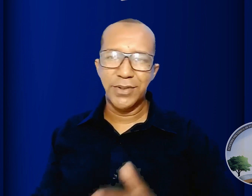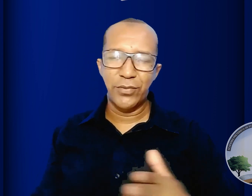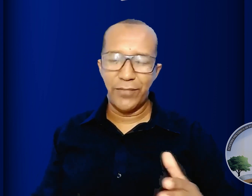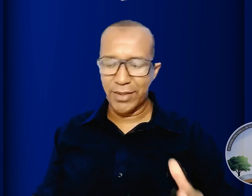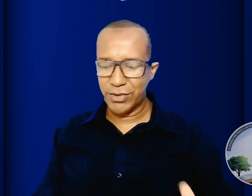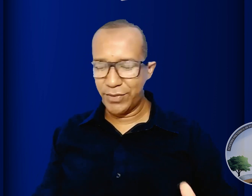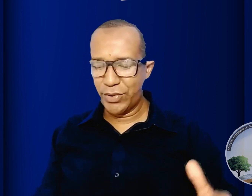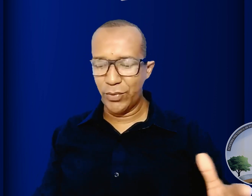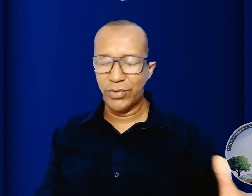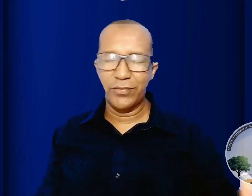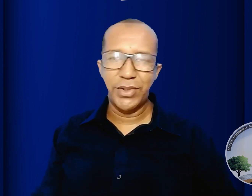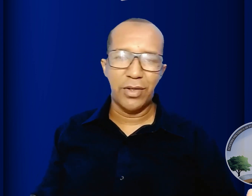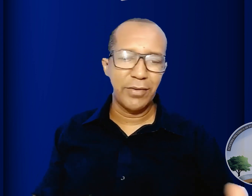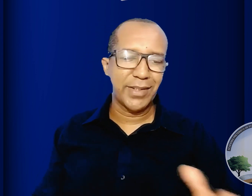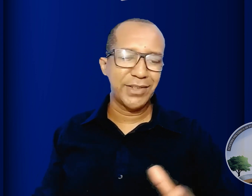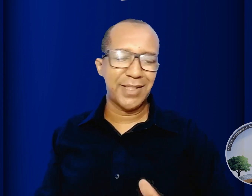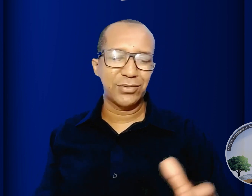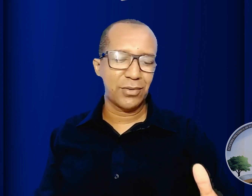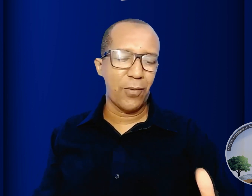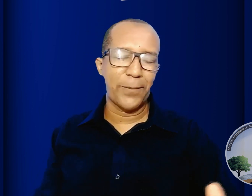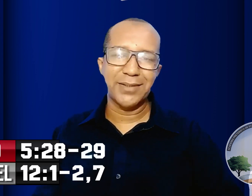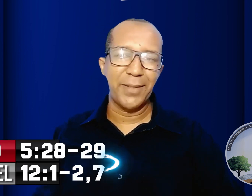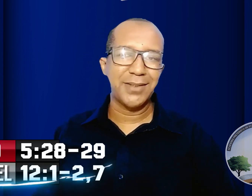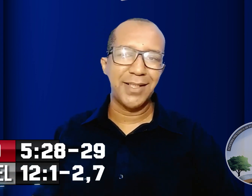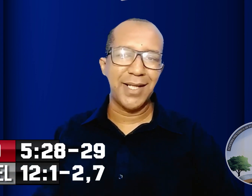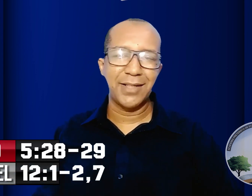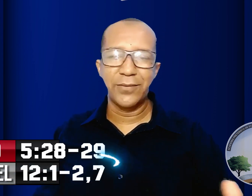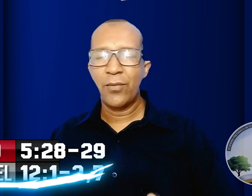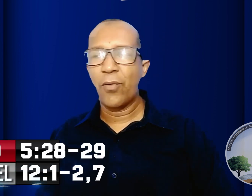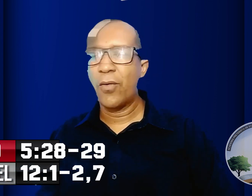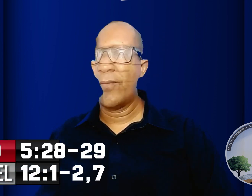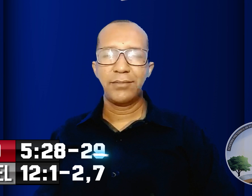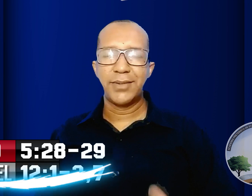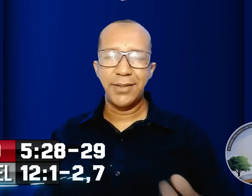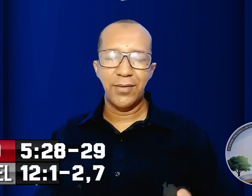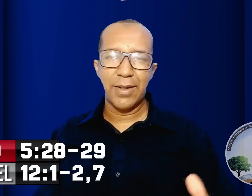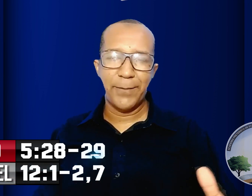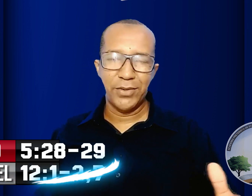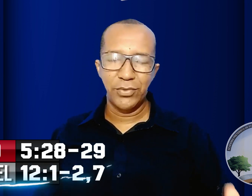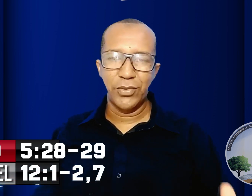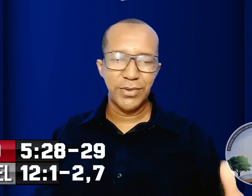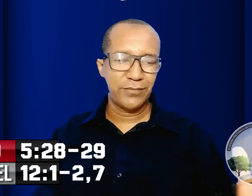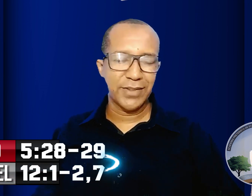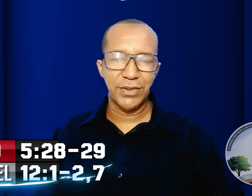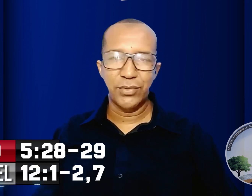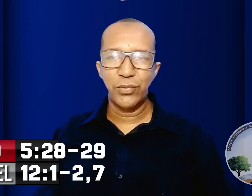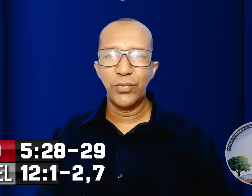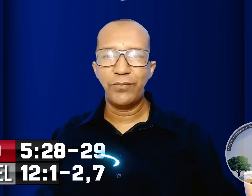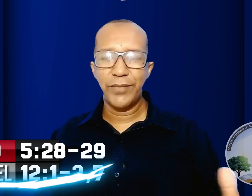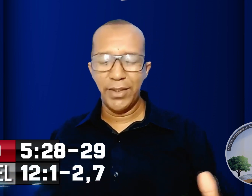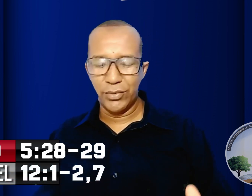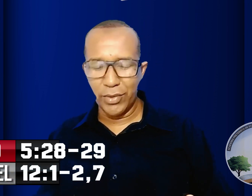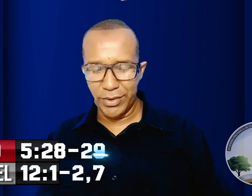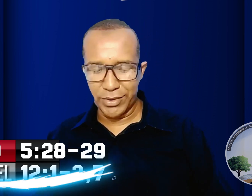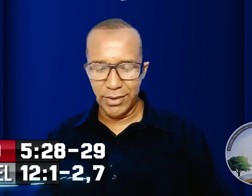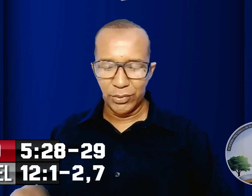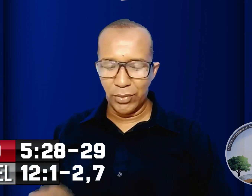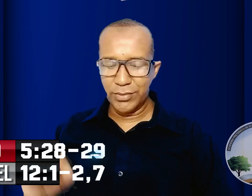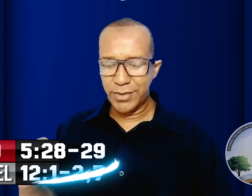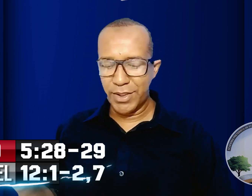5 verso 28 ao 29 que está completamente alinhado com Daniel capítulo 12 no versículo 1 e 2 todos os